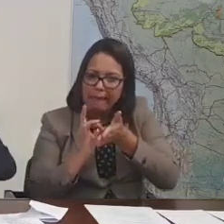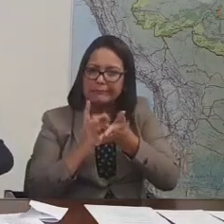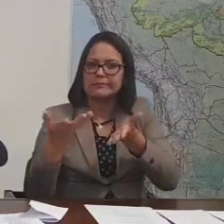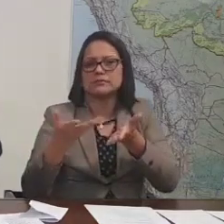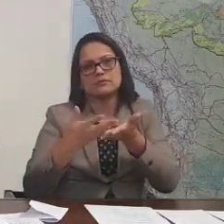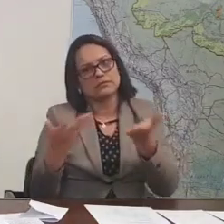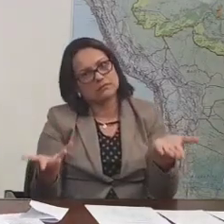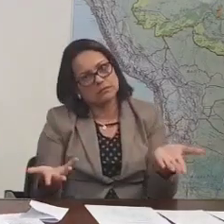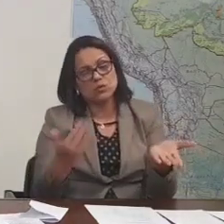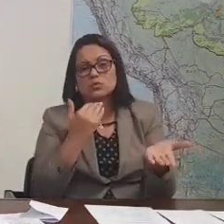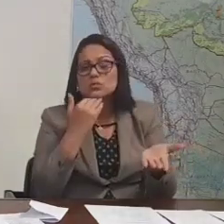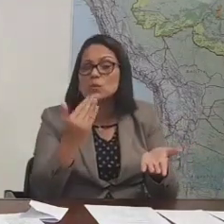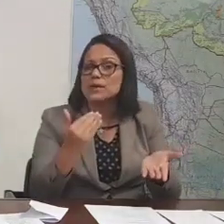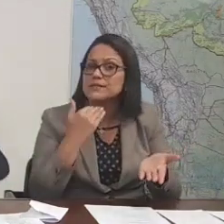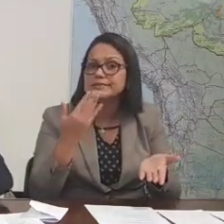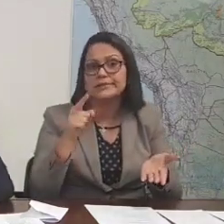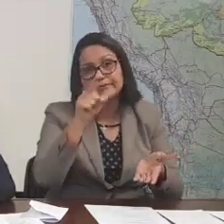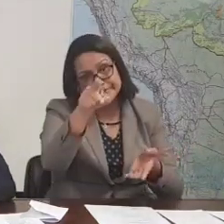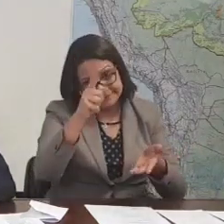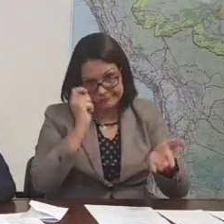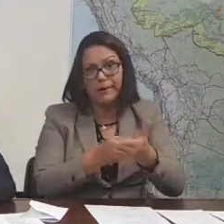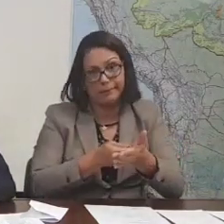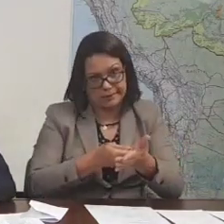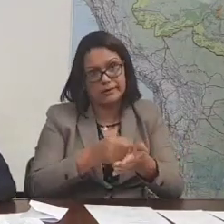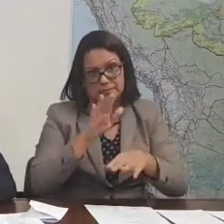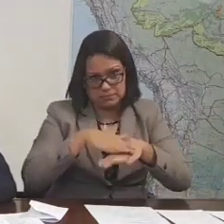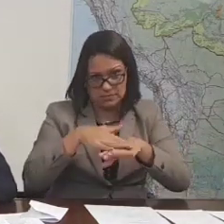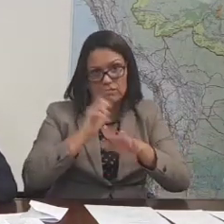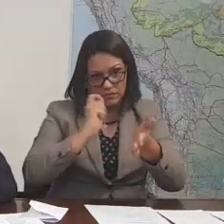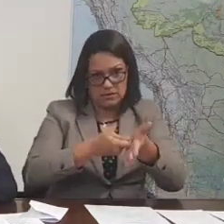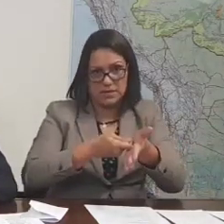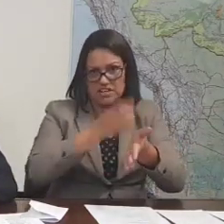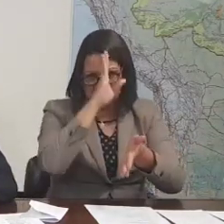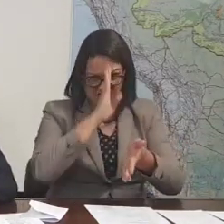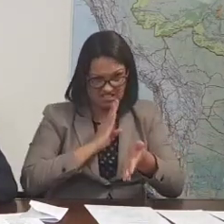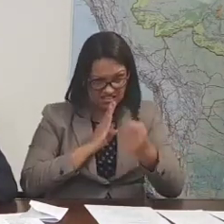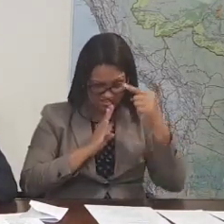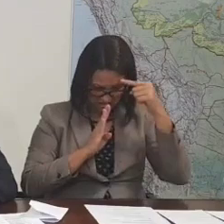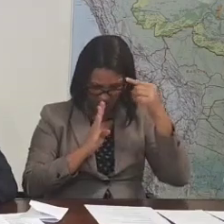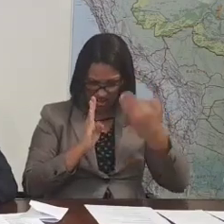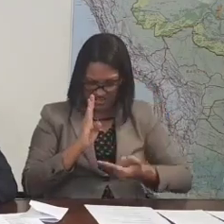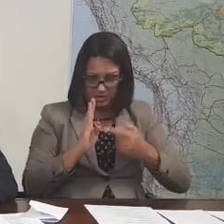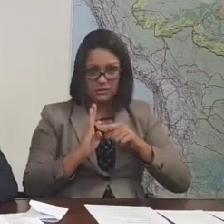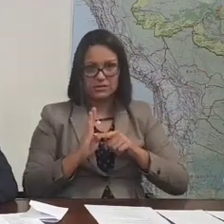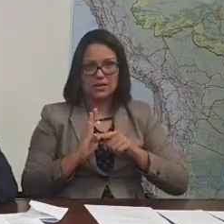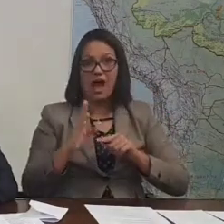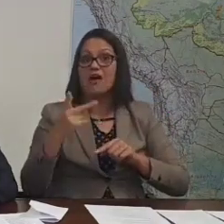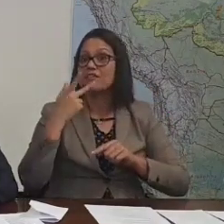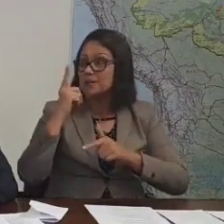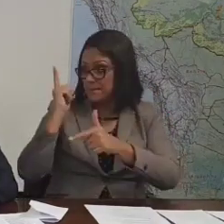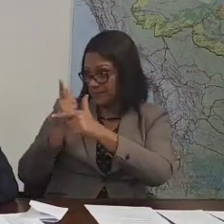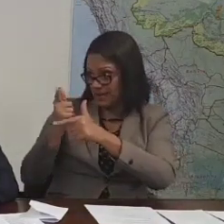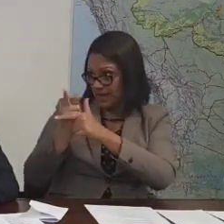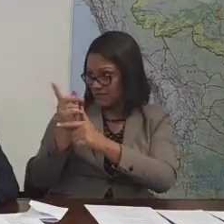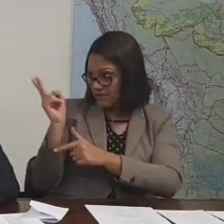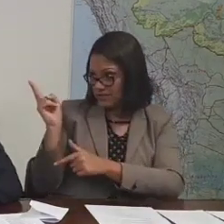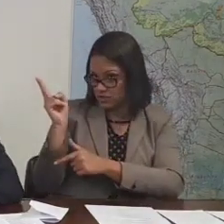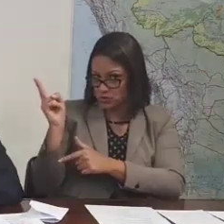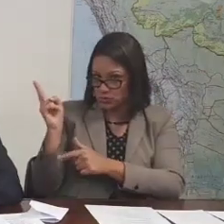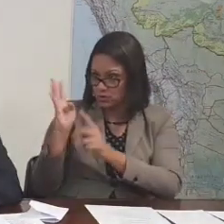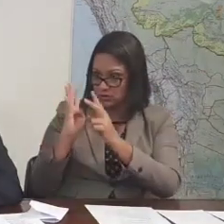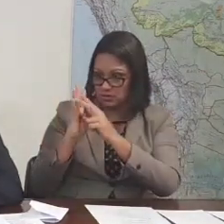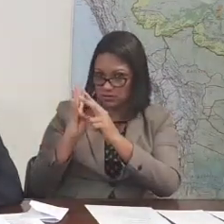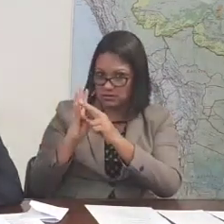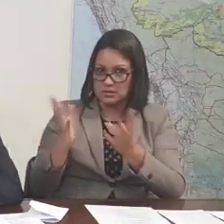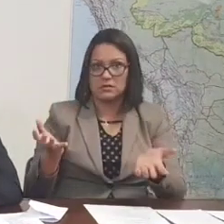E não adianta. No final das contas, você vai pagar a conta. Agora, já que eu falei que ia brigar com vocês duas, né? O